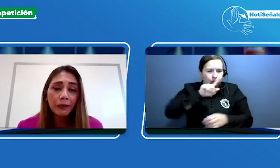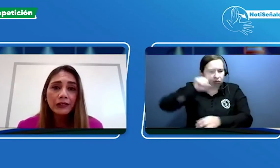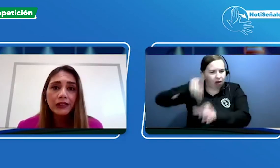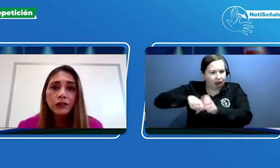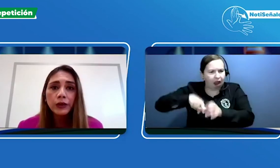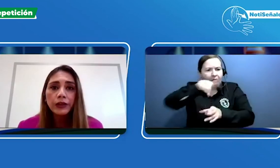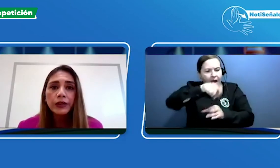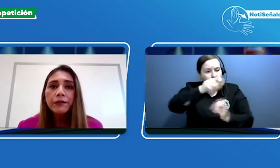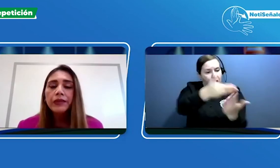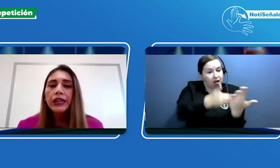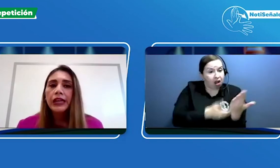prescripción.